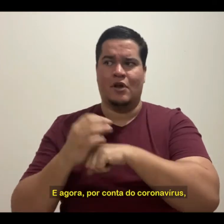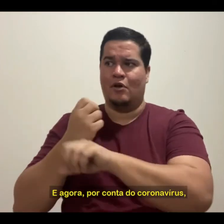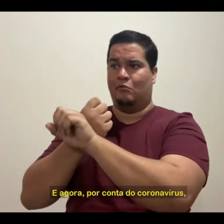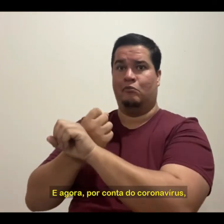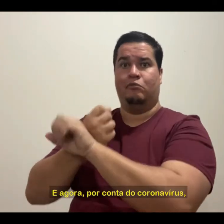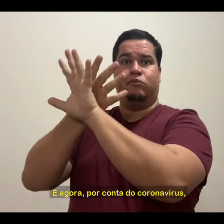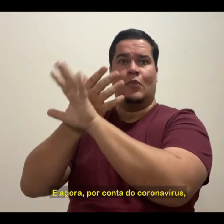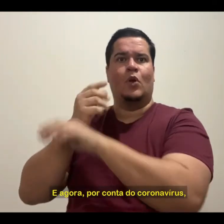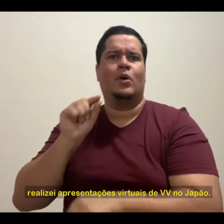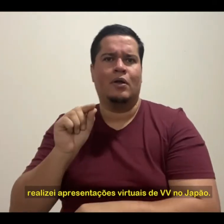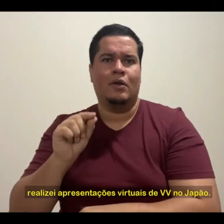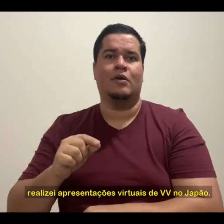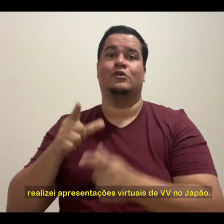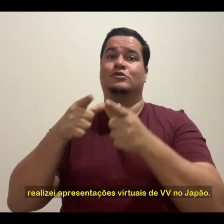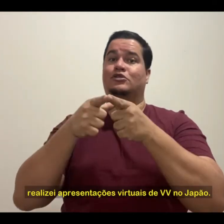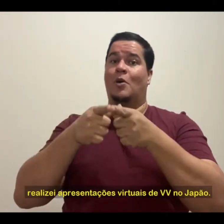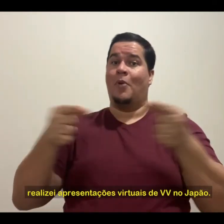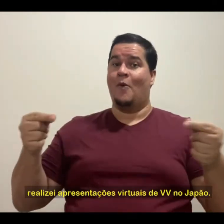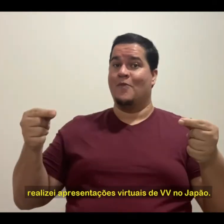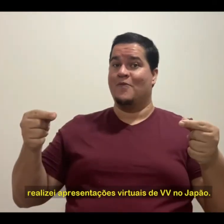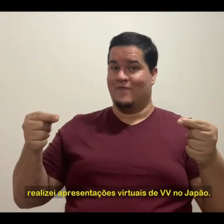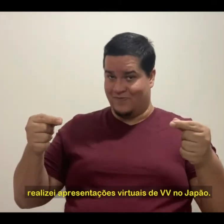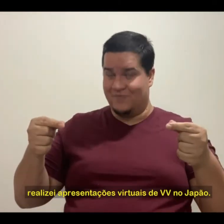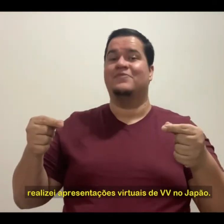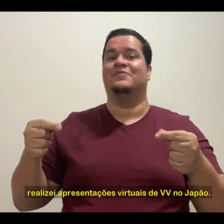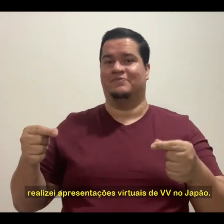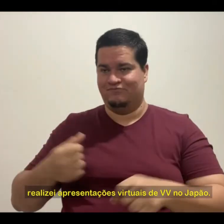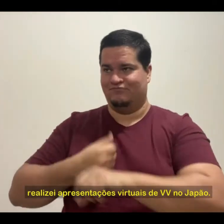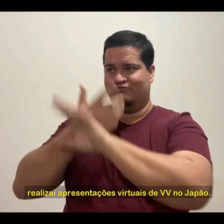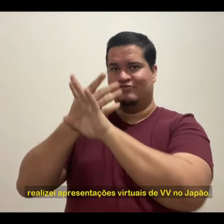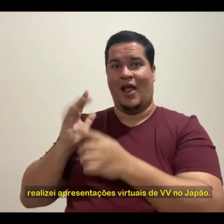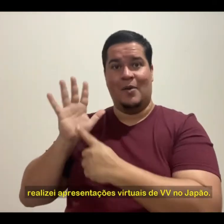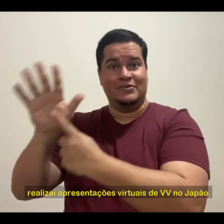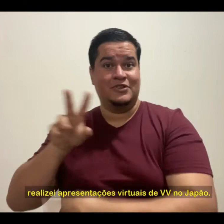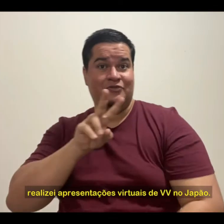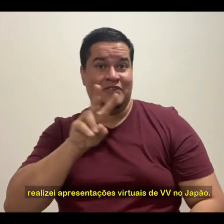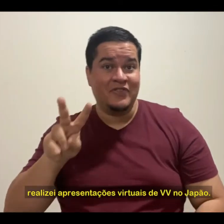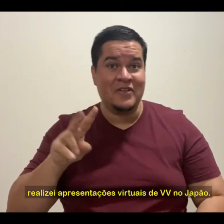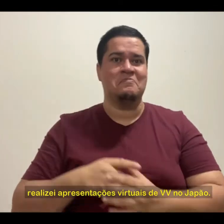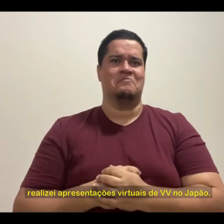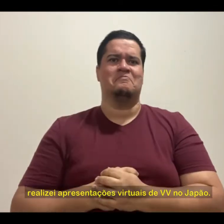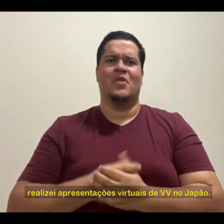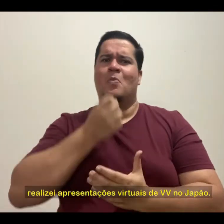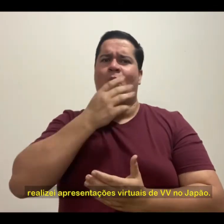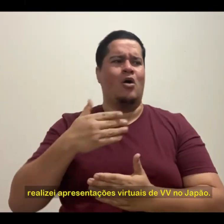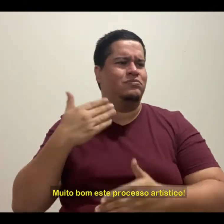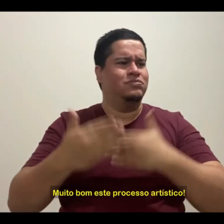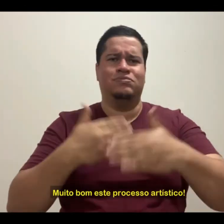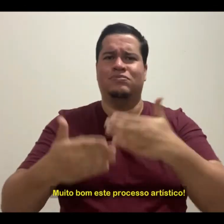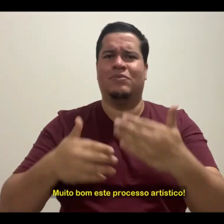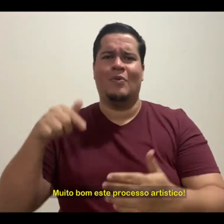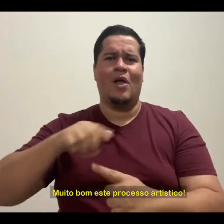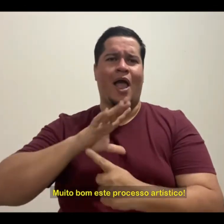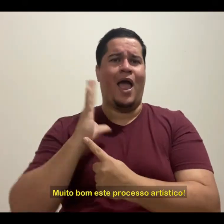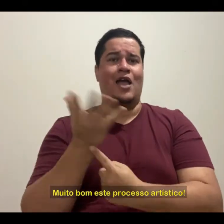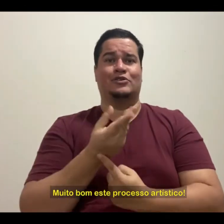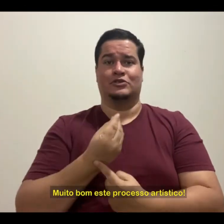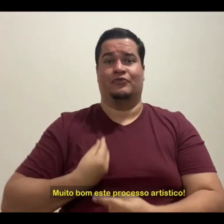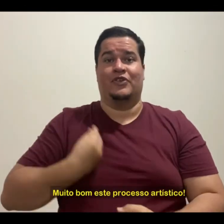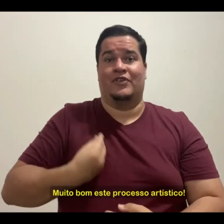coronavírus, realizei apresentações virtuais de VV no Japão. Muito bom esse processo artístico.